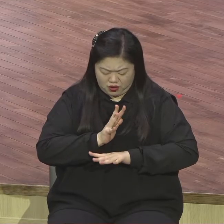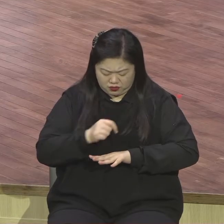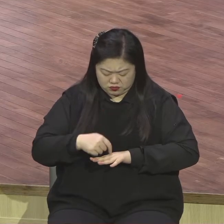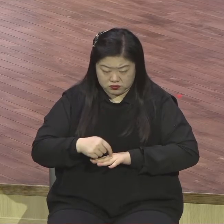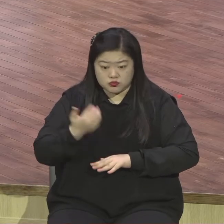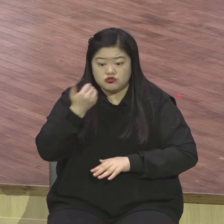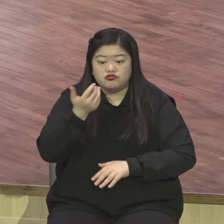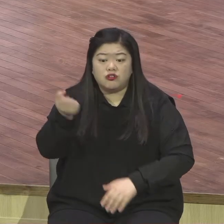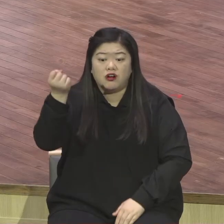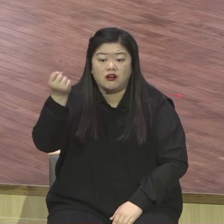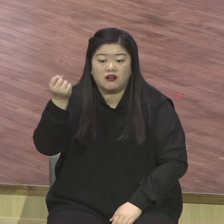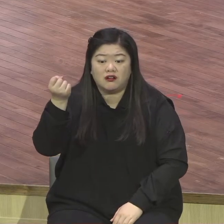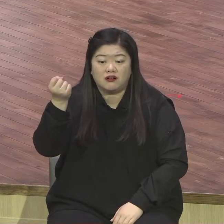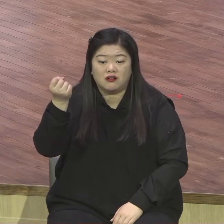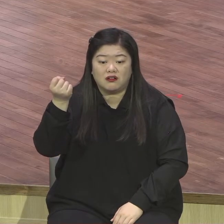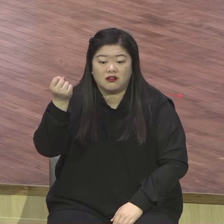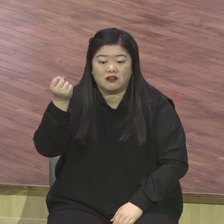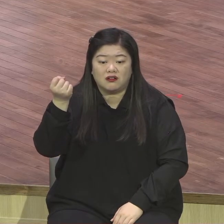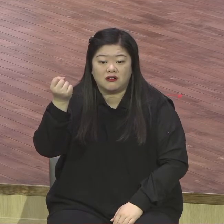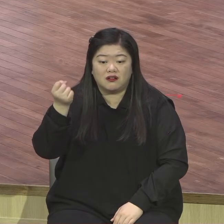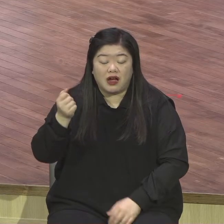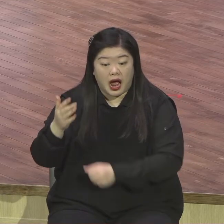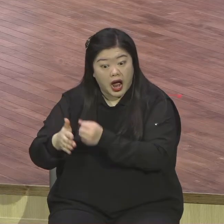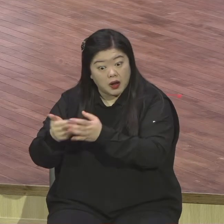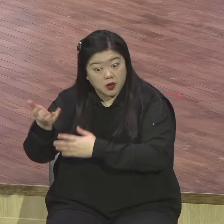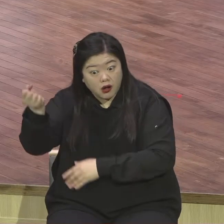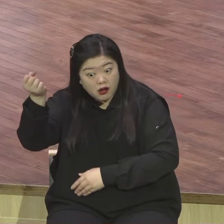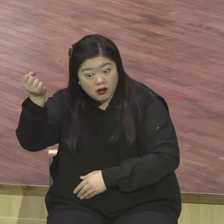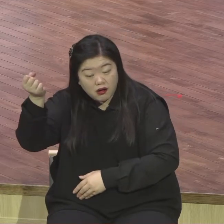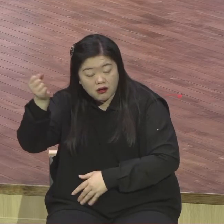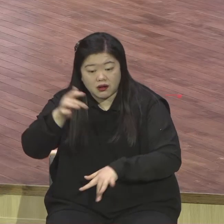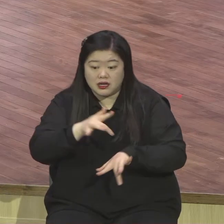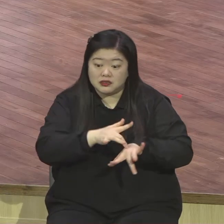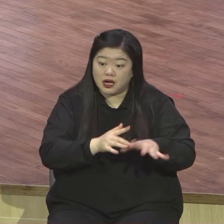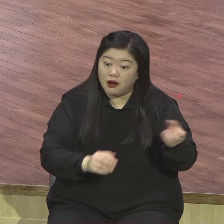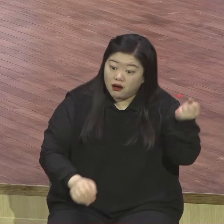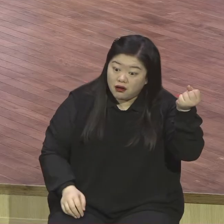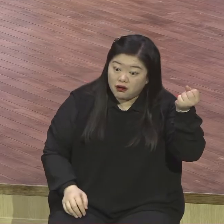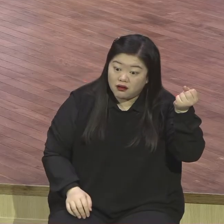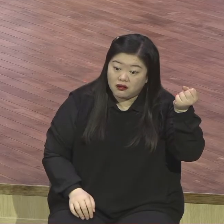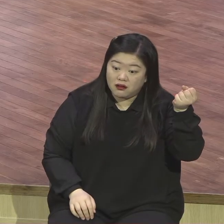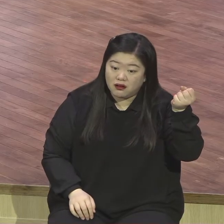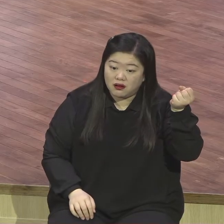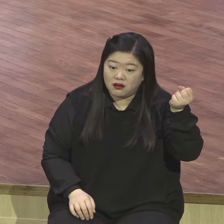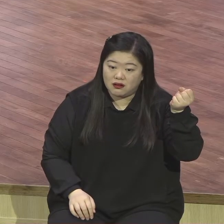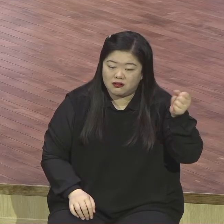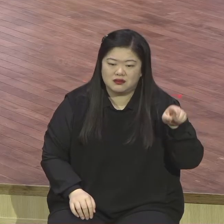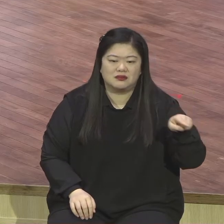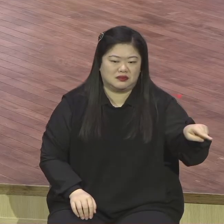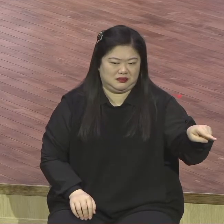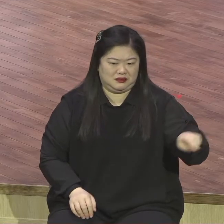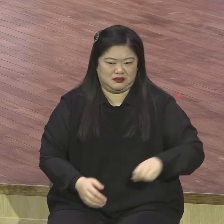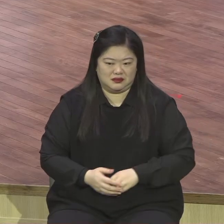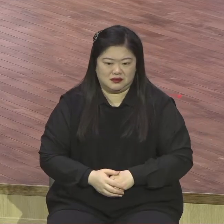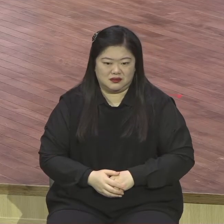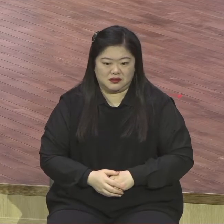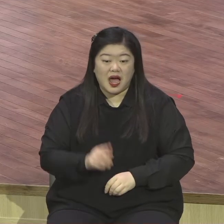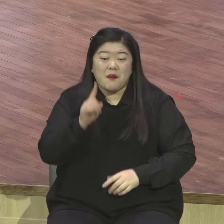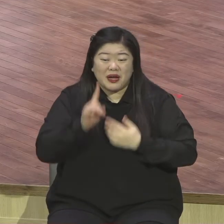사단이 주는 거예요. 두려움이 생기거든 내가 사단에게 당했구나 생각하면 돼요. 양력 걱정